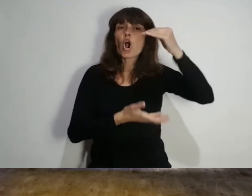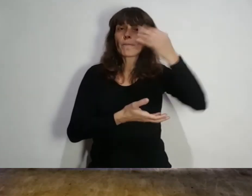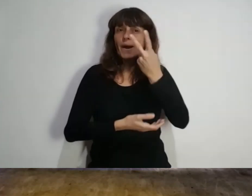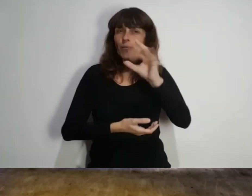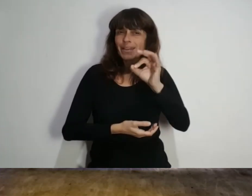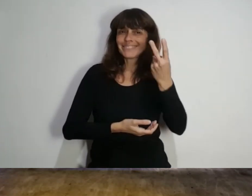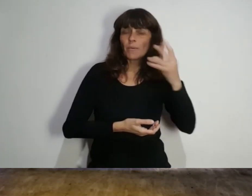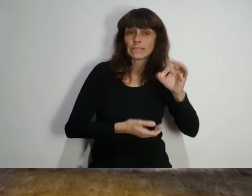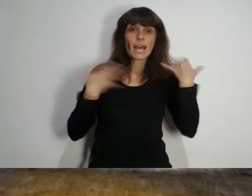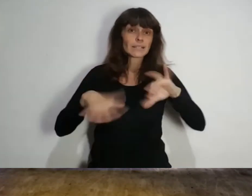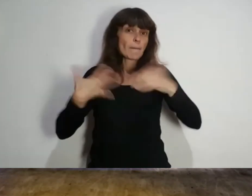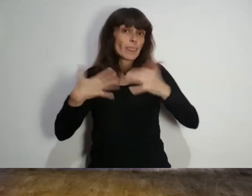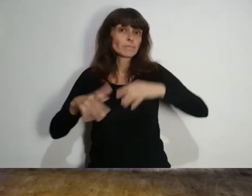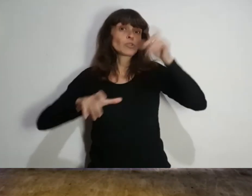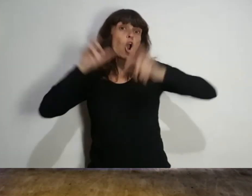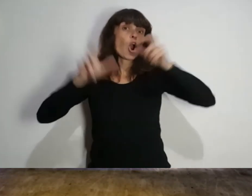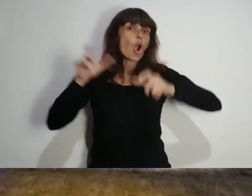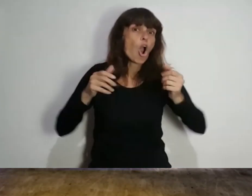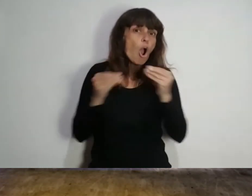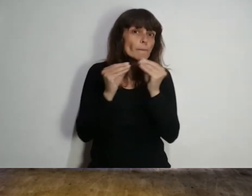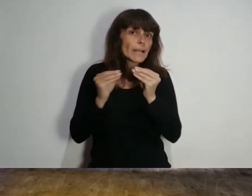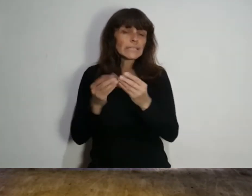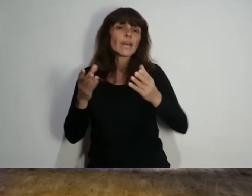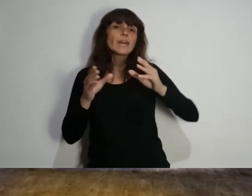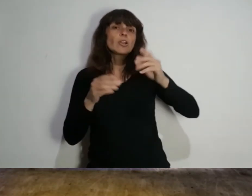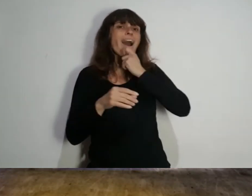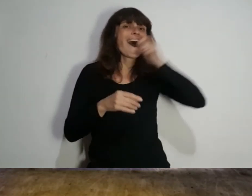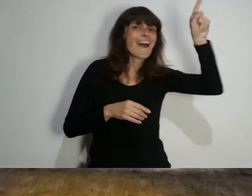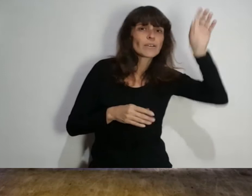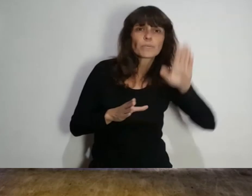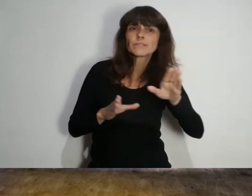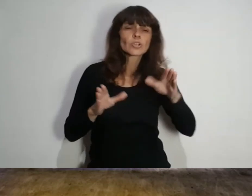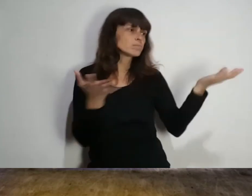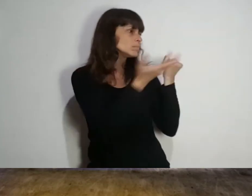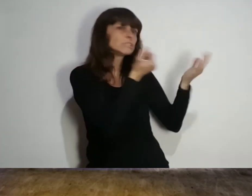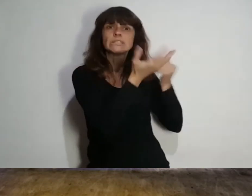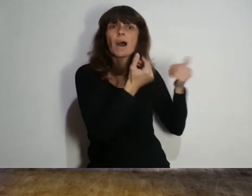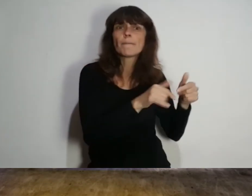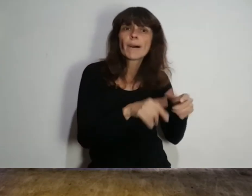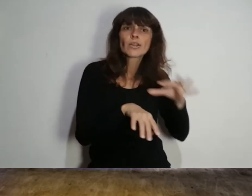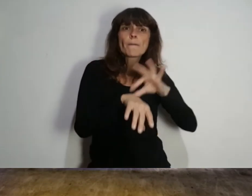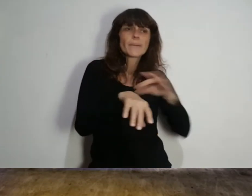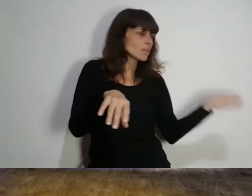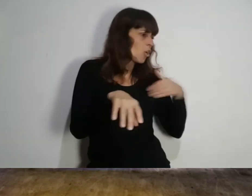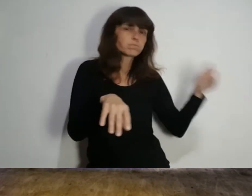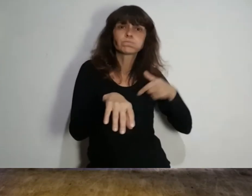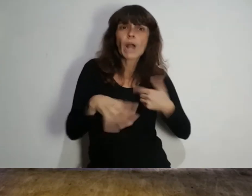2020. Rápidamente sus compañeros rivales y el árbitro del encuentro pidieron la asistencia médica